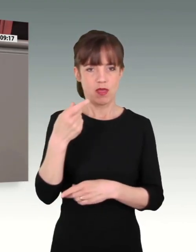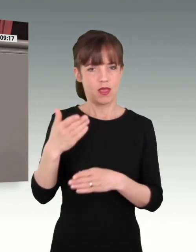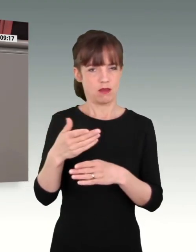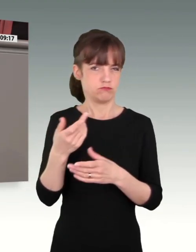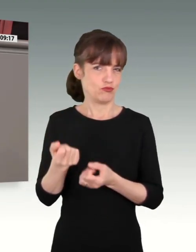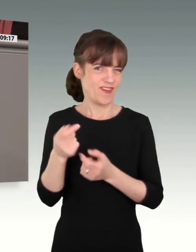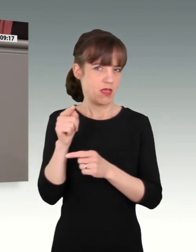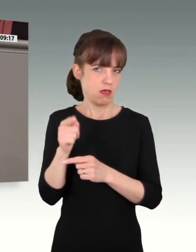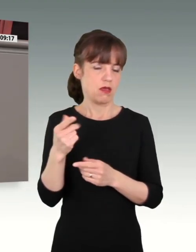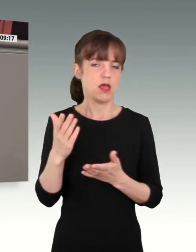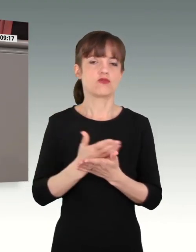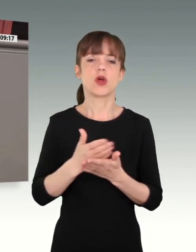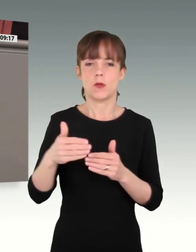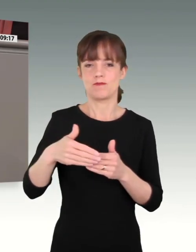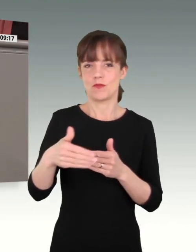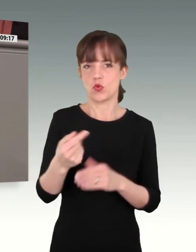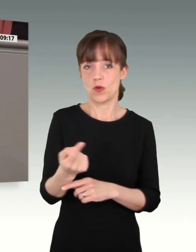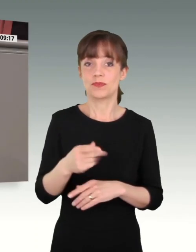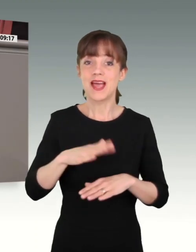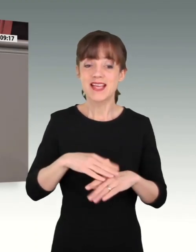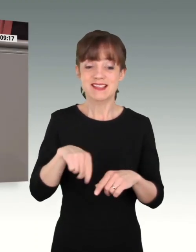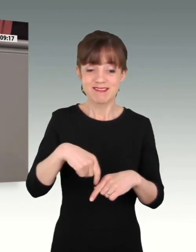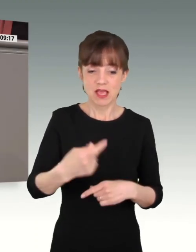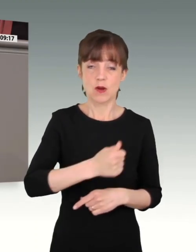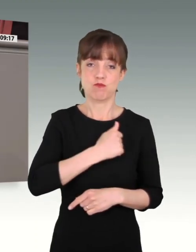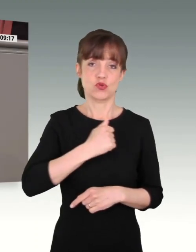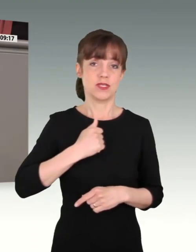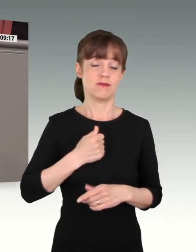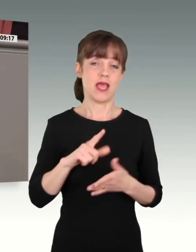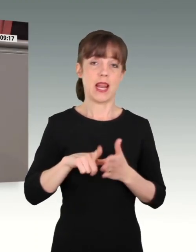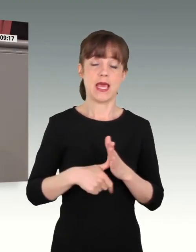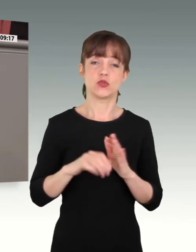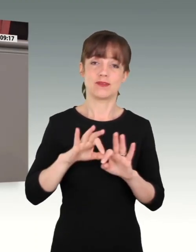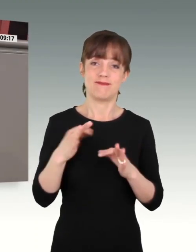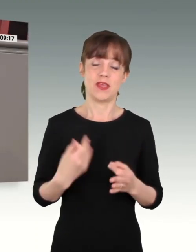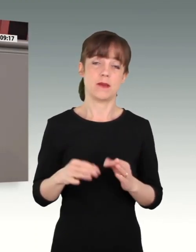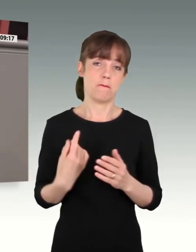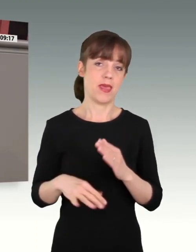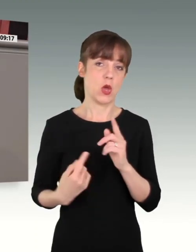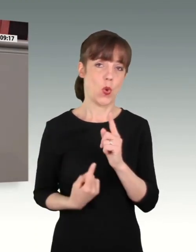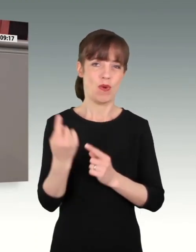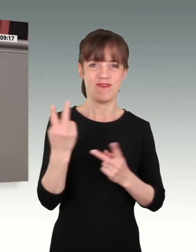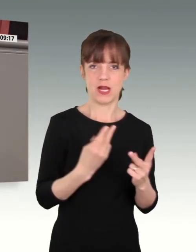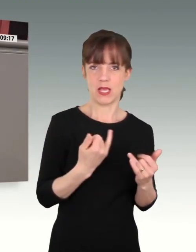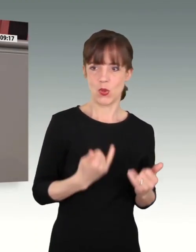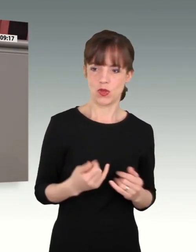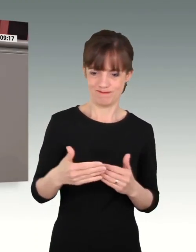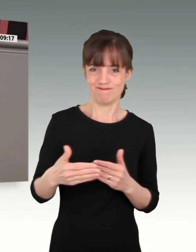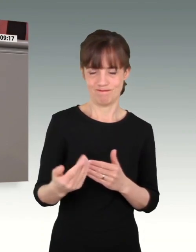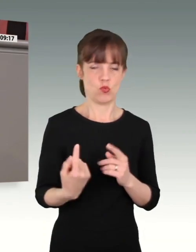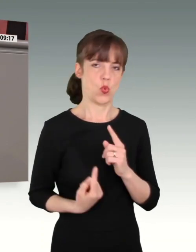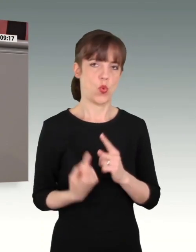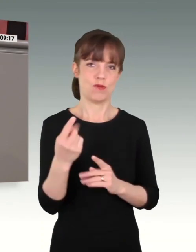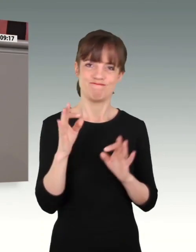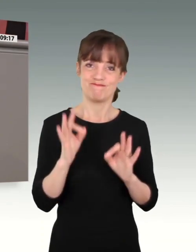wir schaffen eine Bundeswehr, die deutlich leistungsfähiger sein wird als heute. Und dafür brauchen wir jetzt das